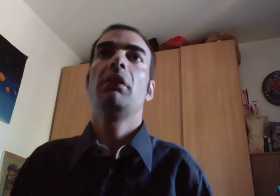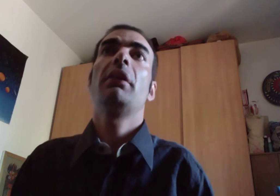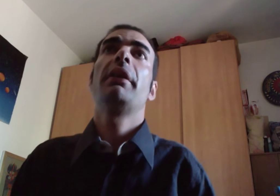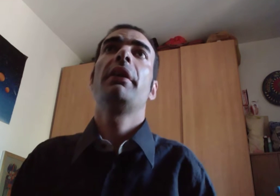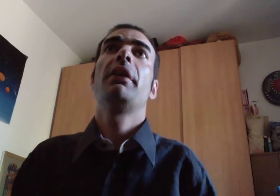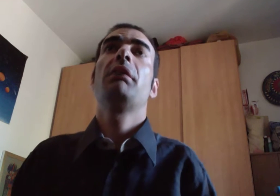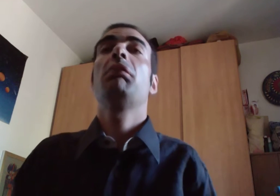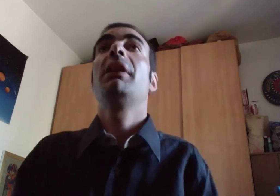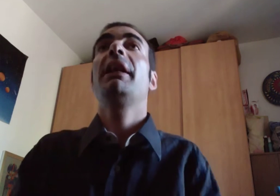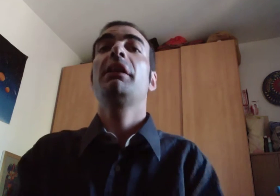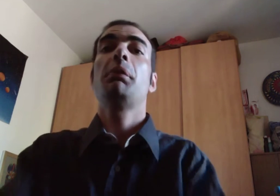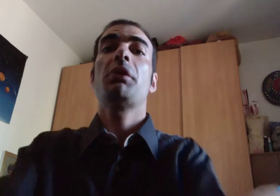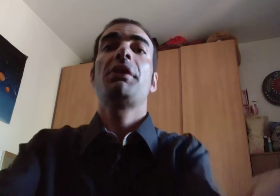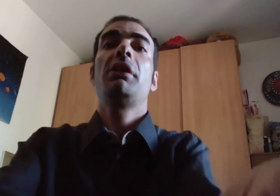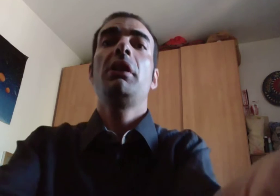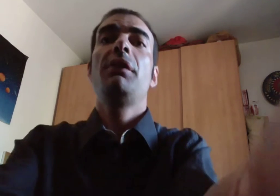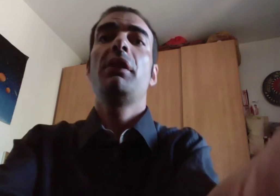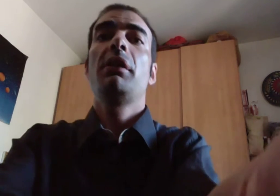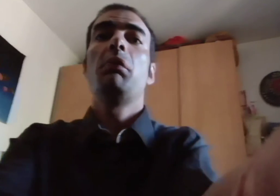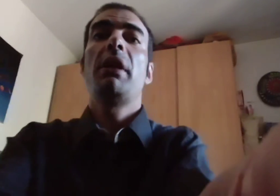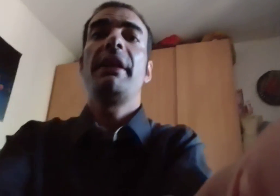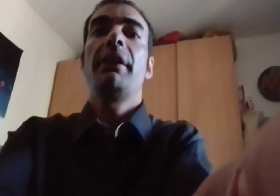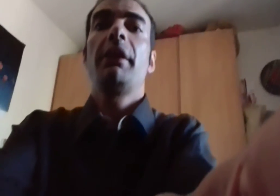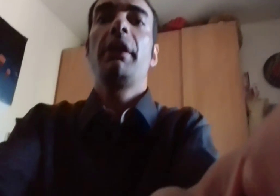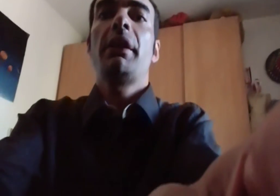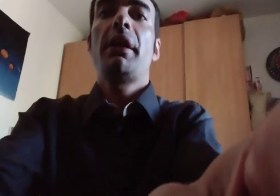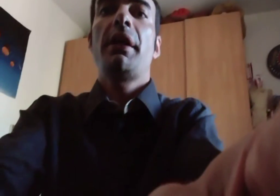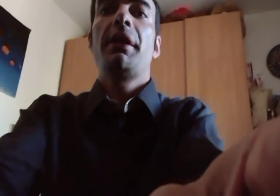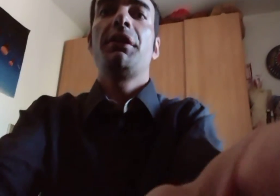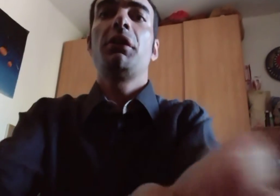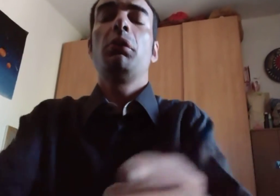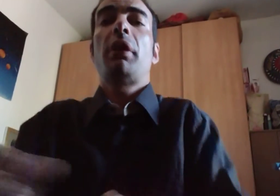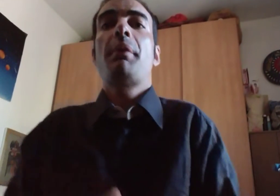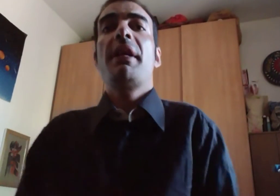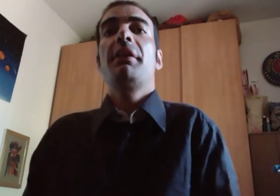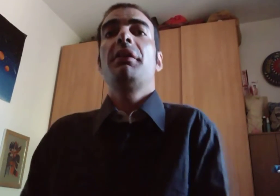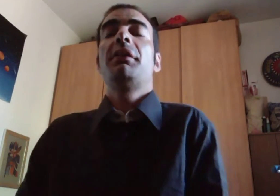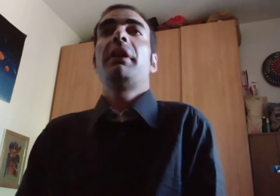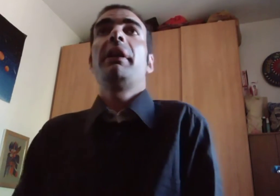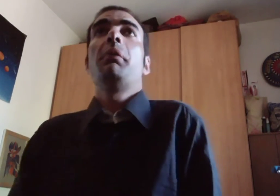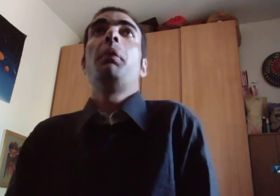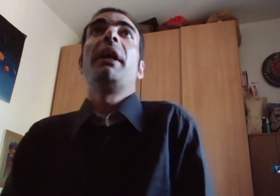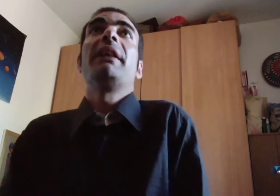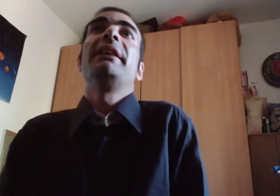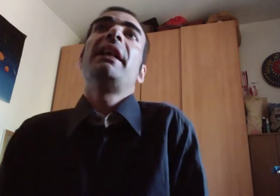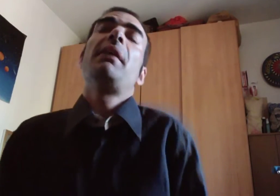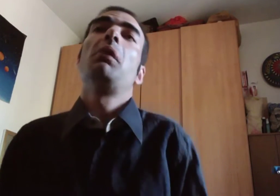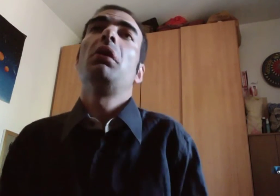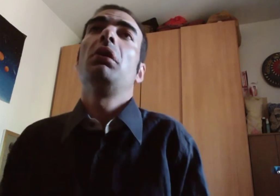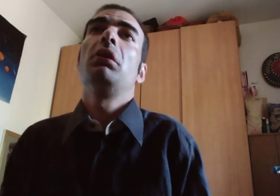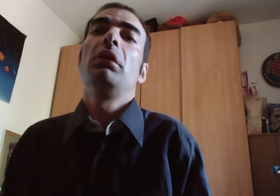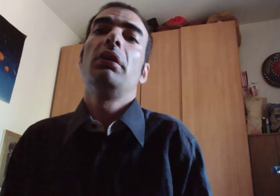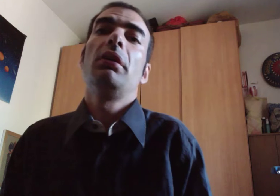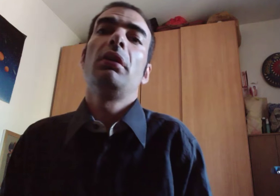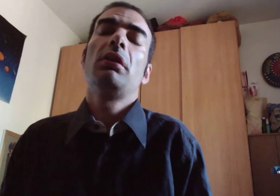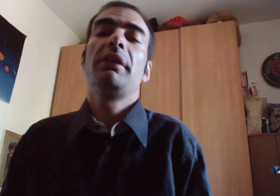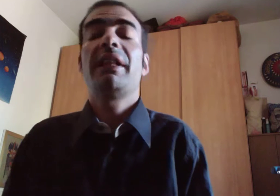lati positivi sicuramente parliamo della